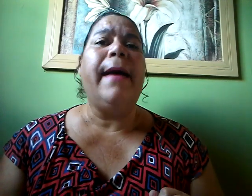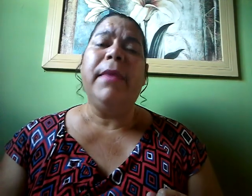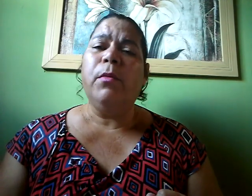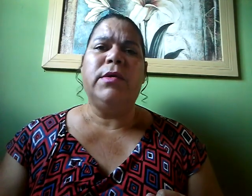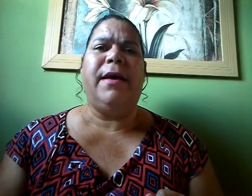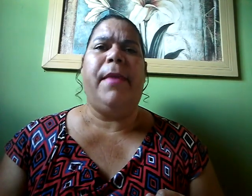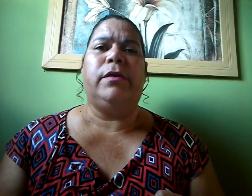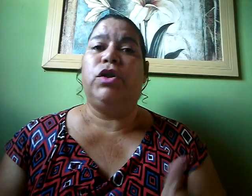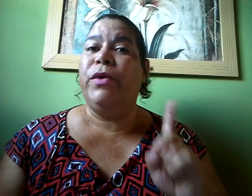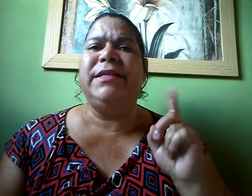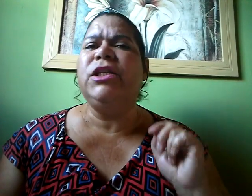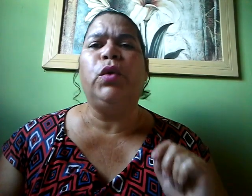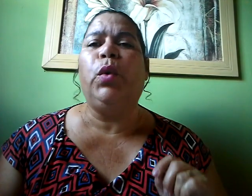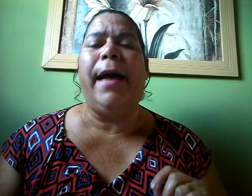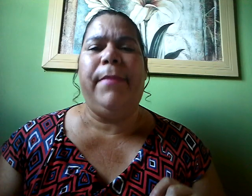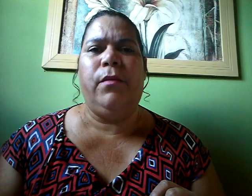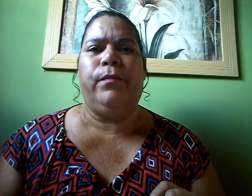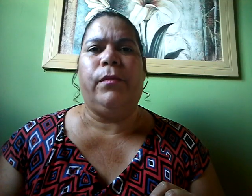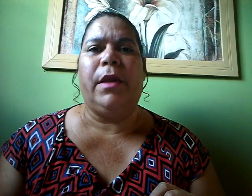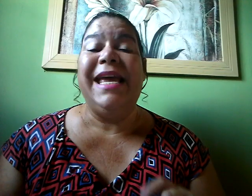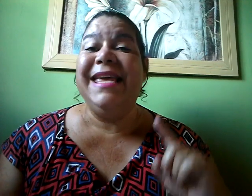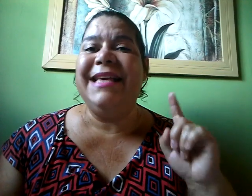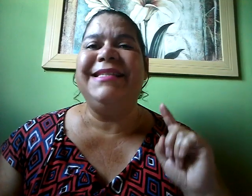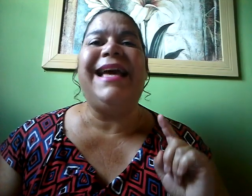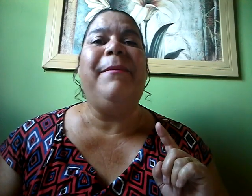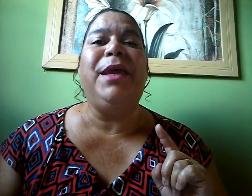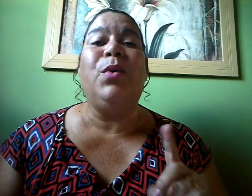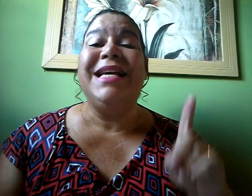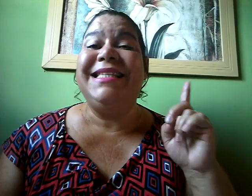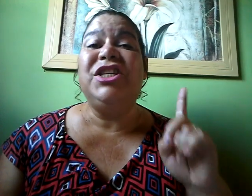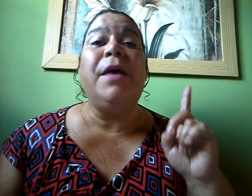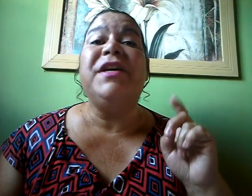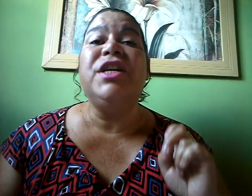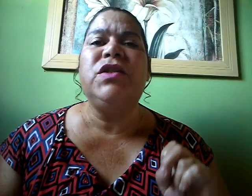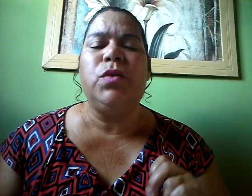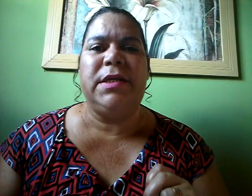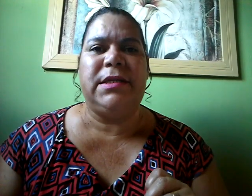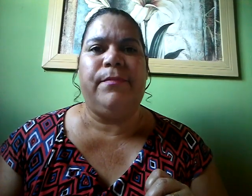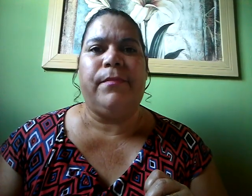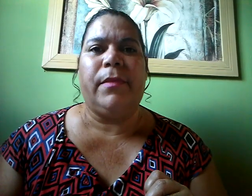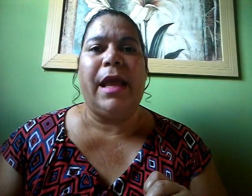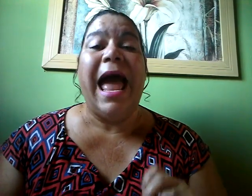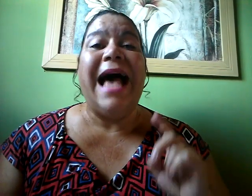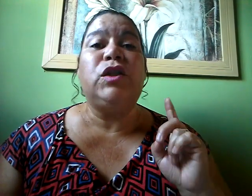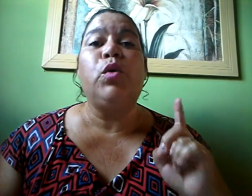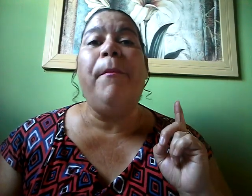caminho, meus amados Não existe outro caminho E esse caminho se chama Jesus A sua